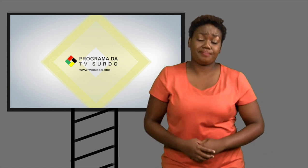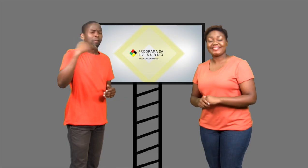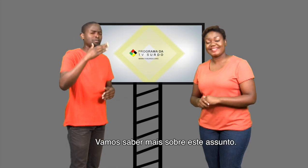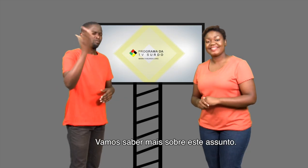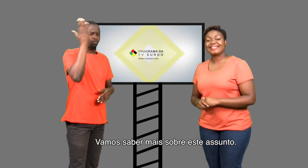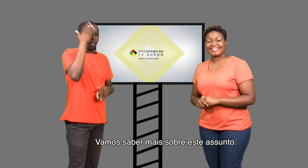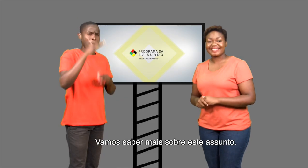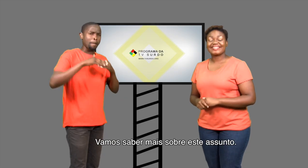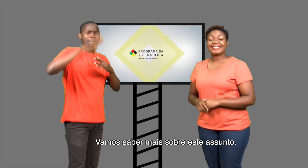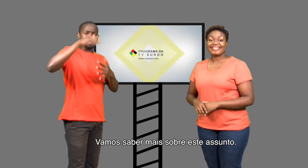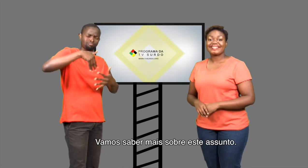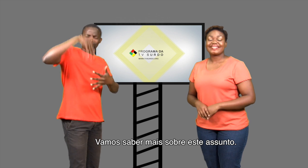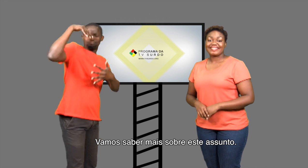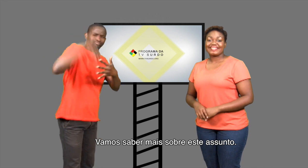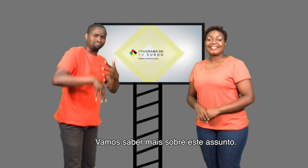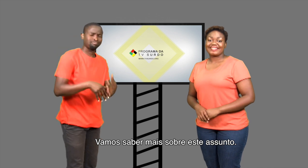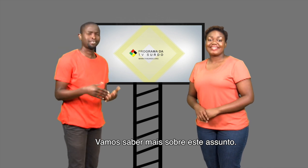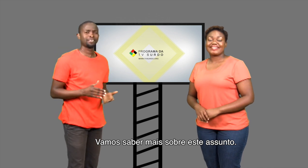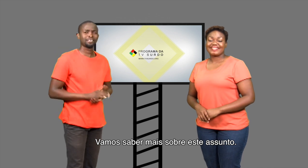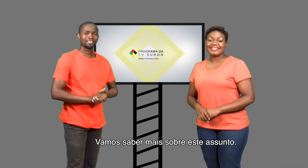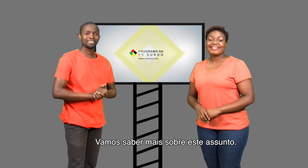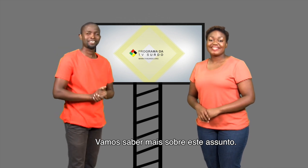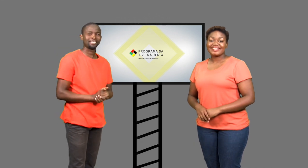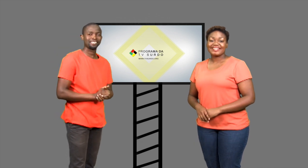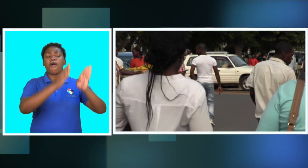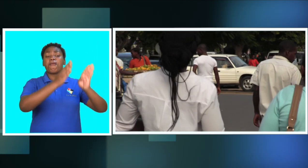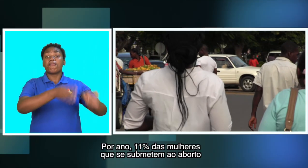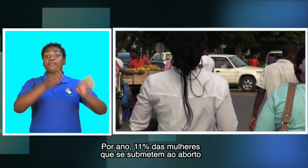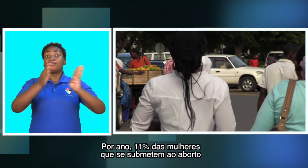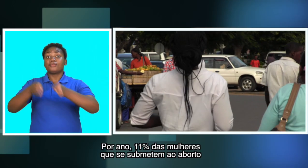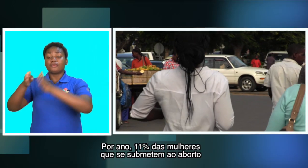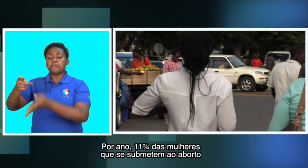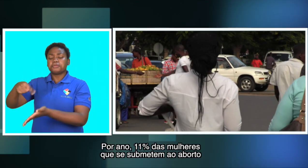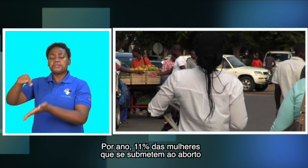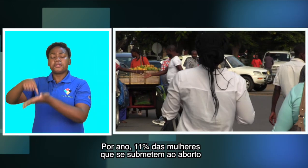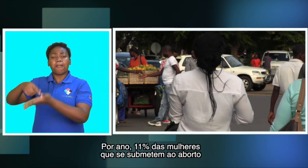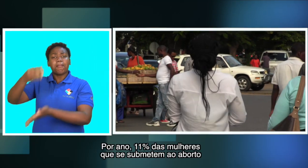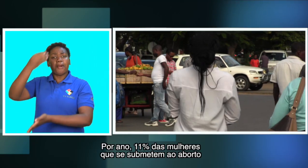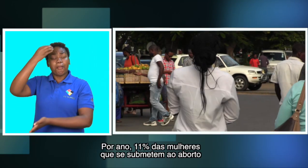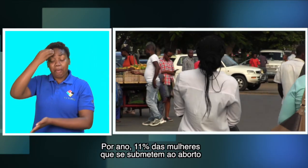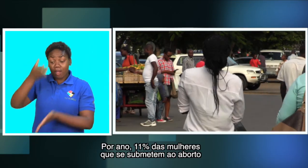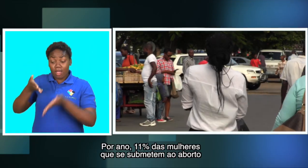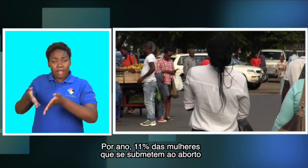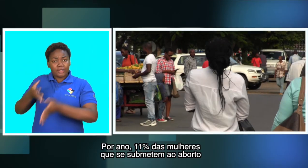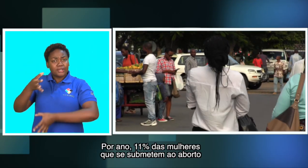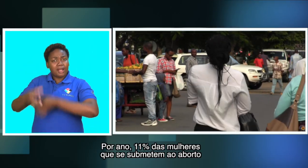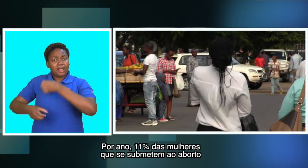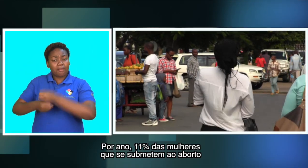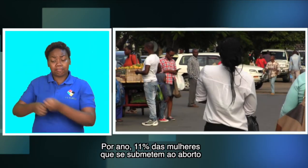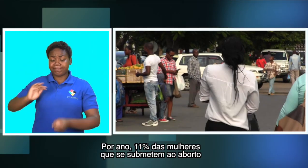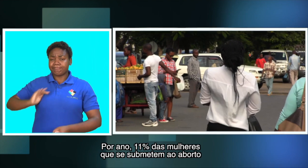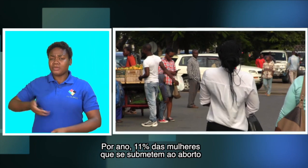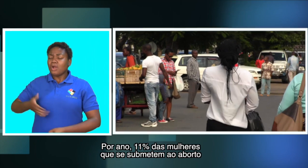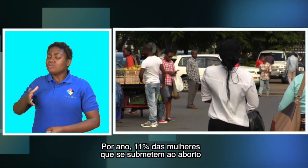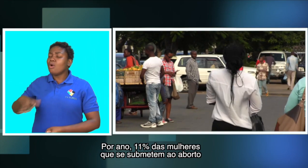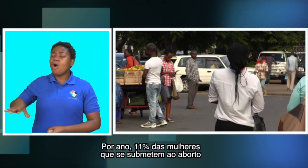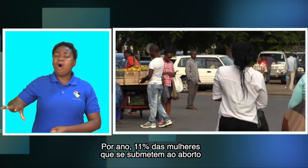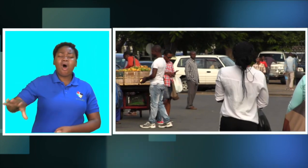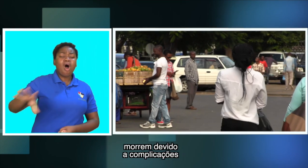Vamos saber mais sobre este assunto. Por ano, 11% das mulheres que se submetem ao aborto